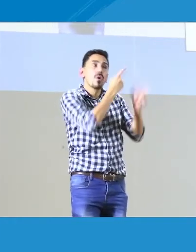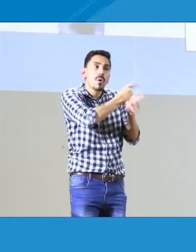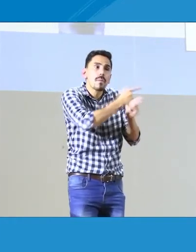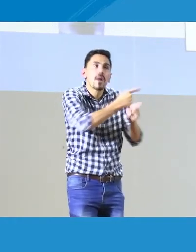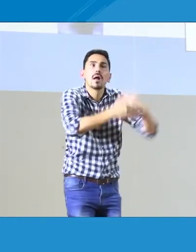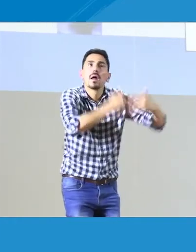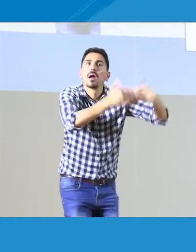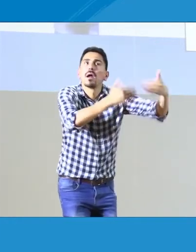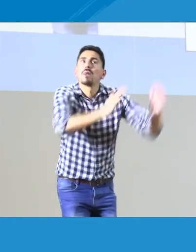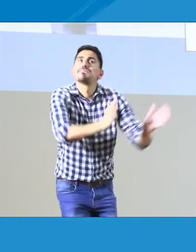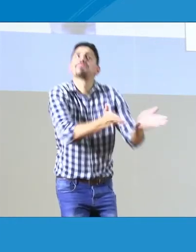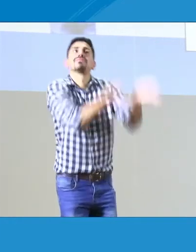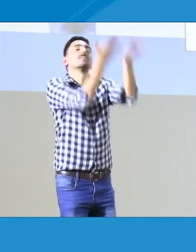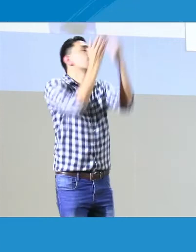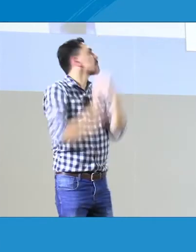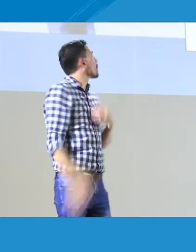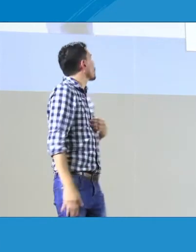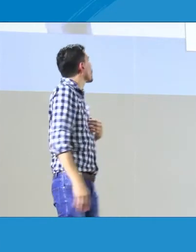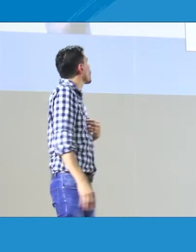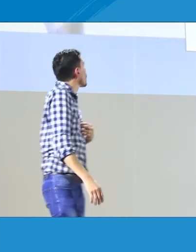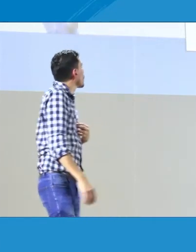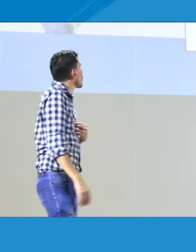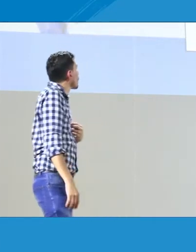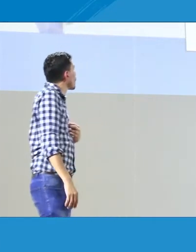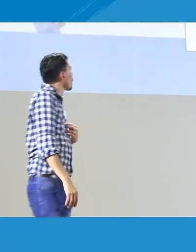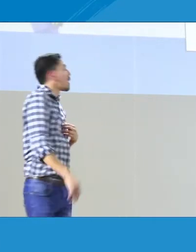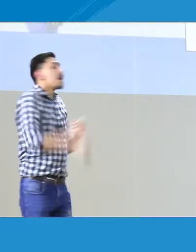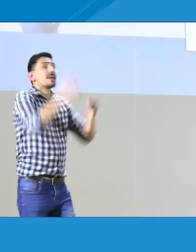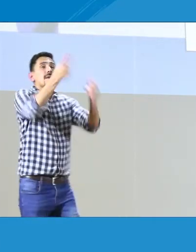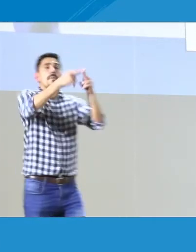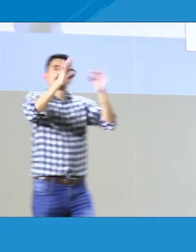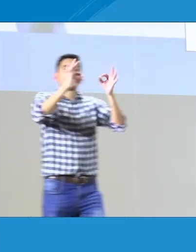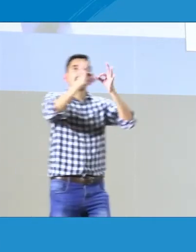entes territoriales también se hacen el cumplimiento al decreto 1421.